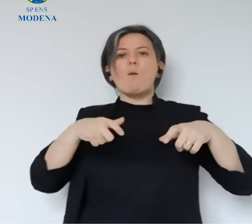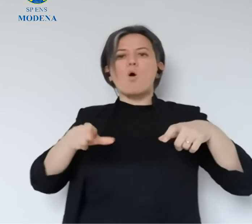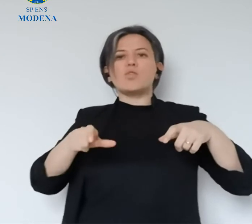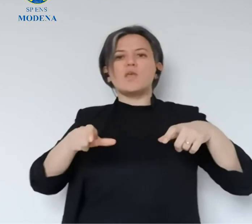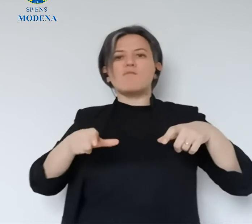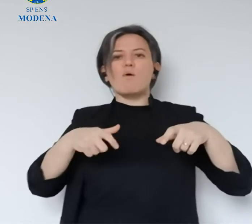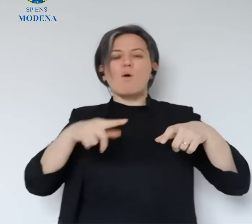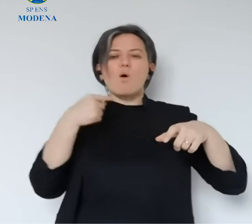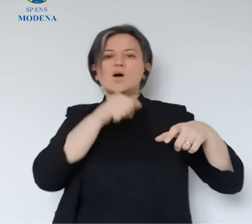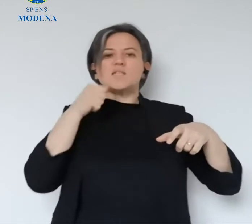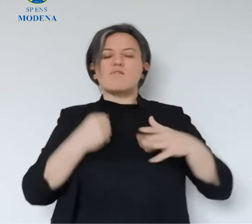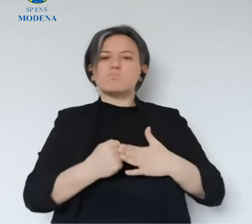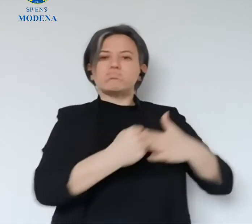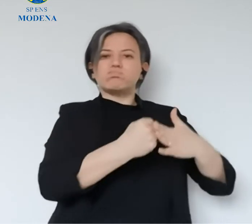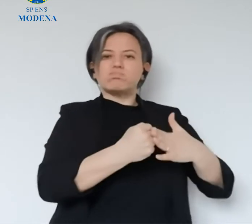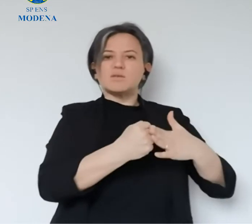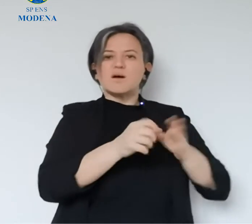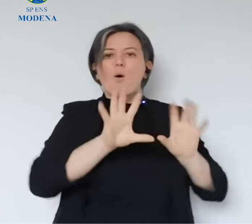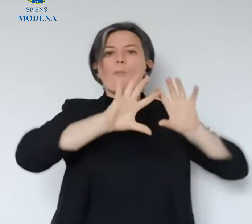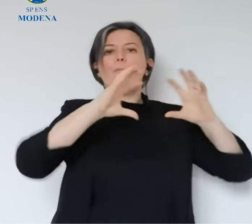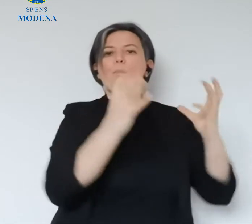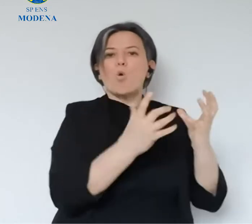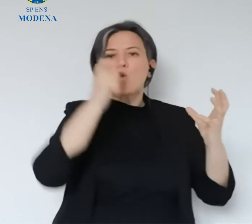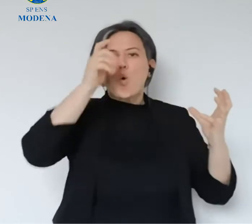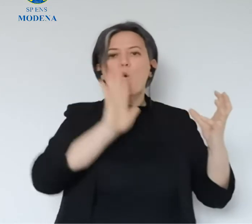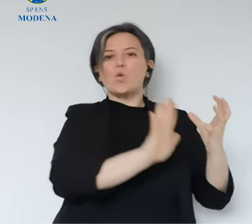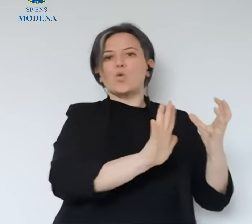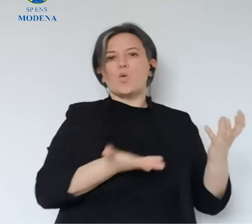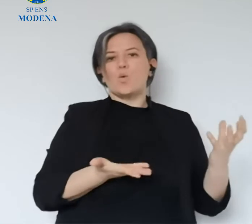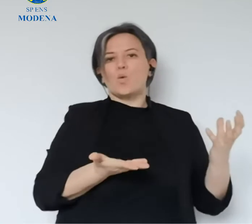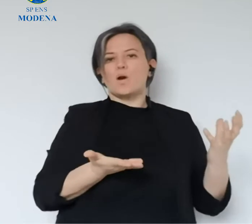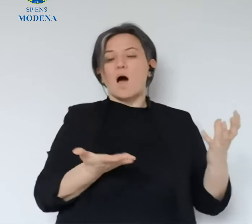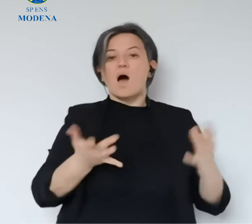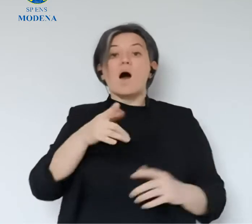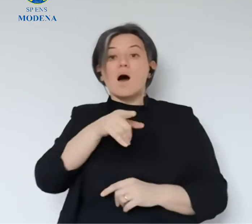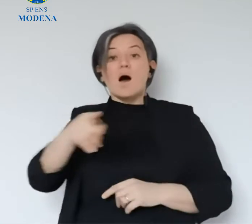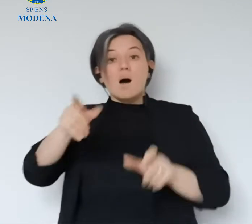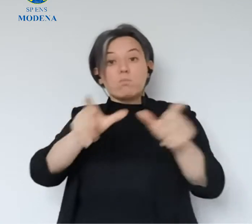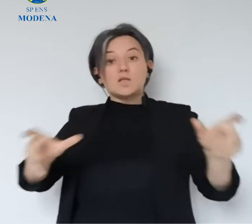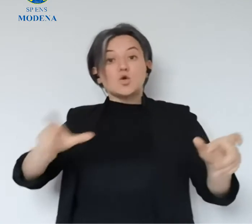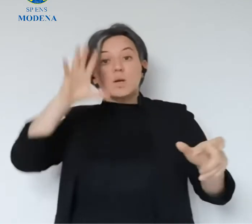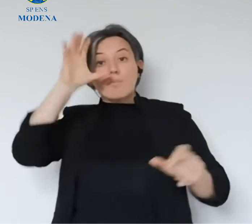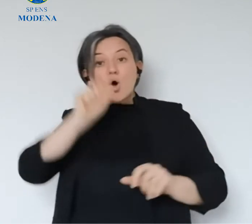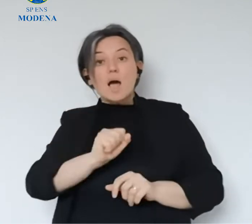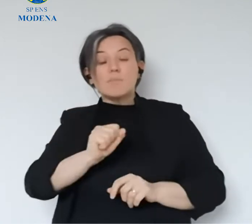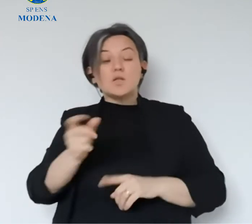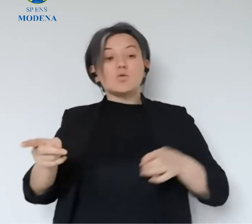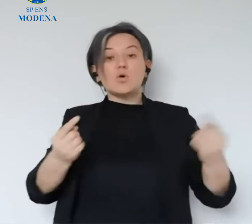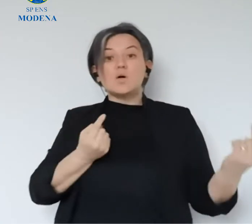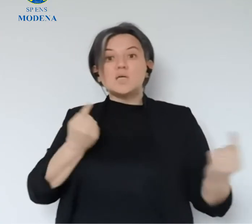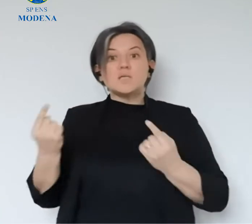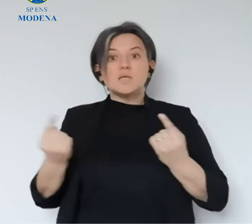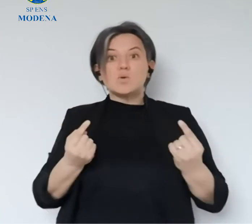voucher e vuole essere un segnale di sostegno al mondo della cultura. Non è obbligatorio, io ve lo sto soltanto segnalando